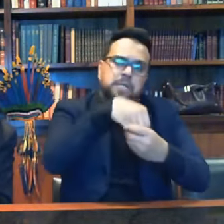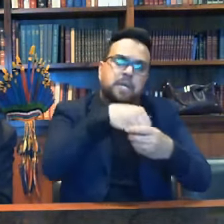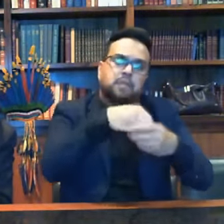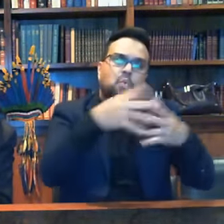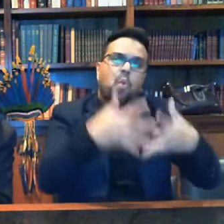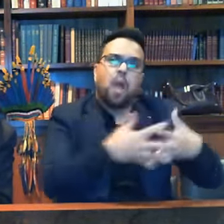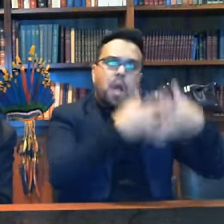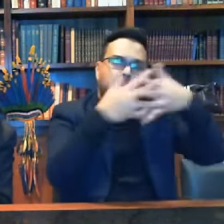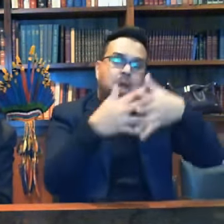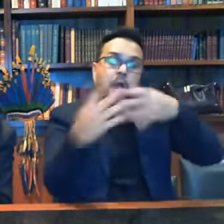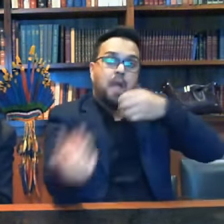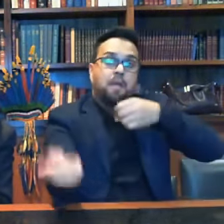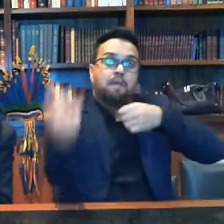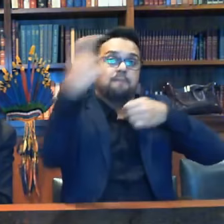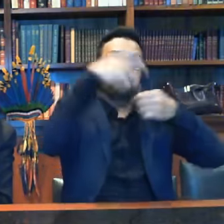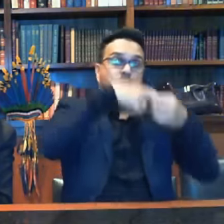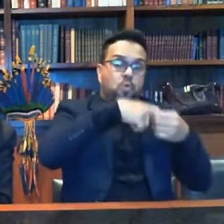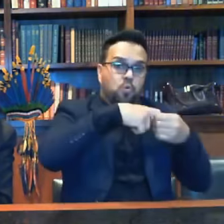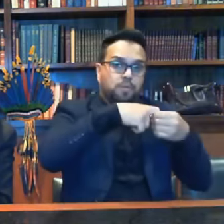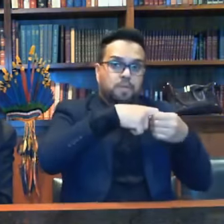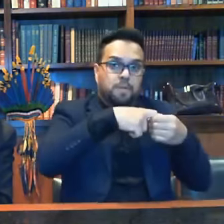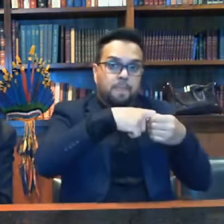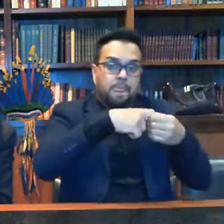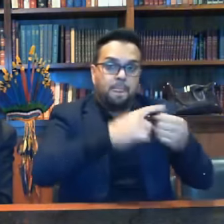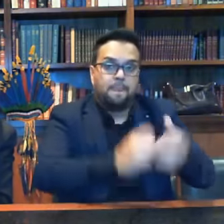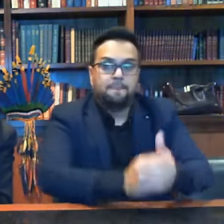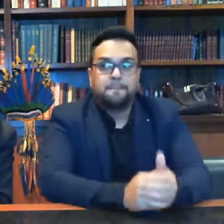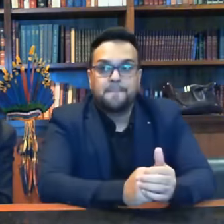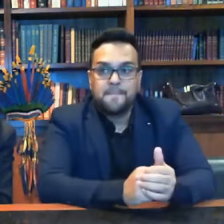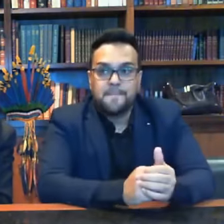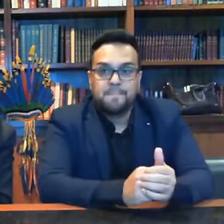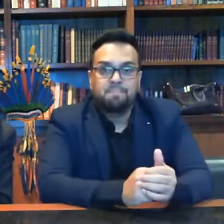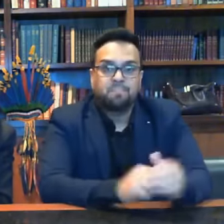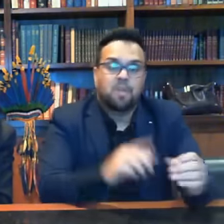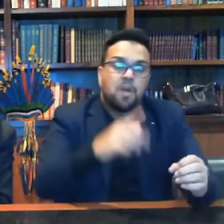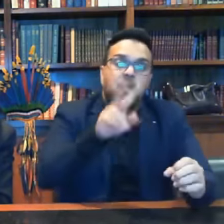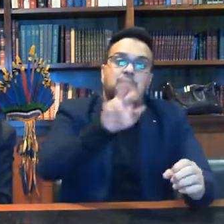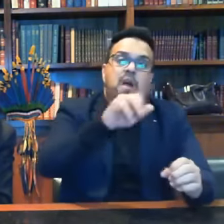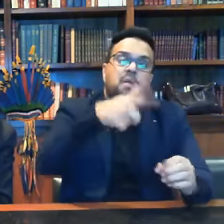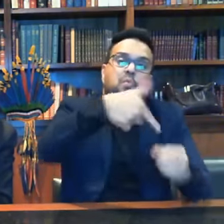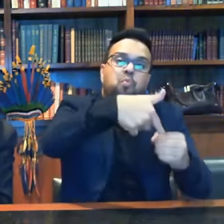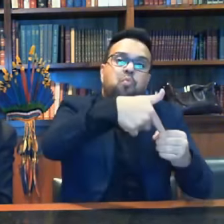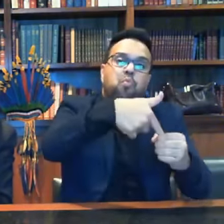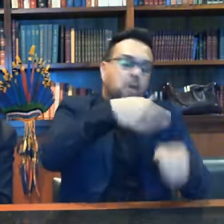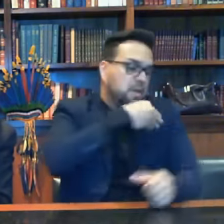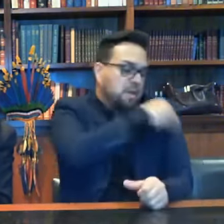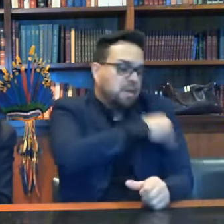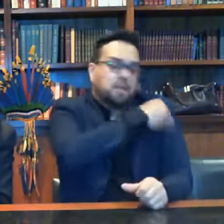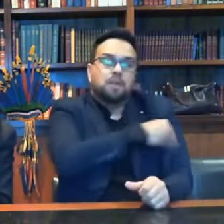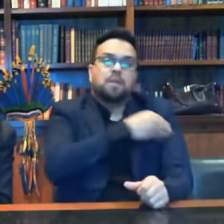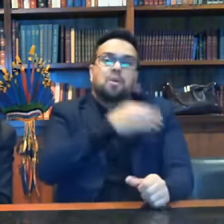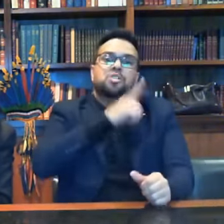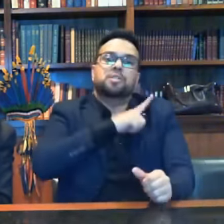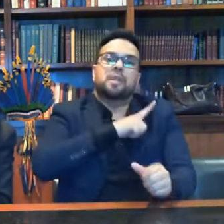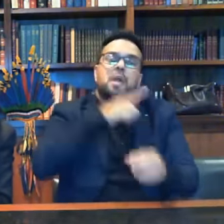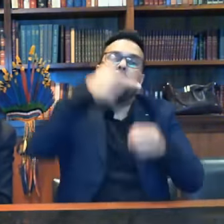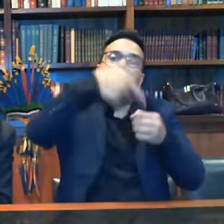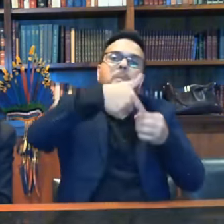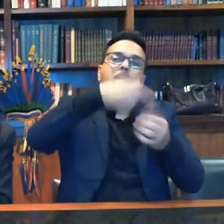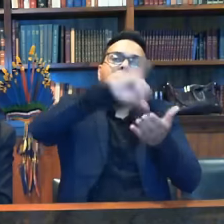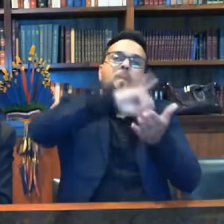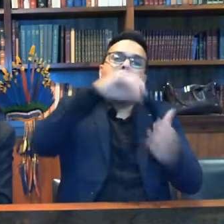ele volta para cá e deposita aqui o etanol num pôr de combustível que está aí a